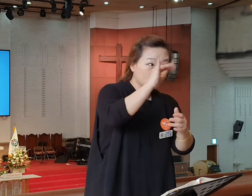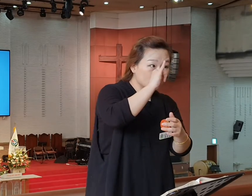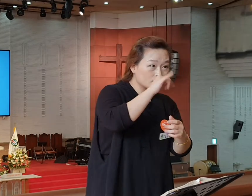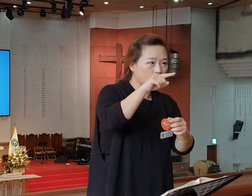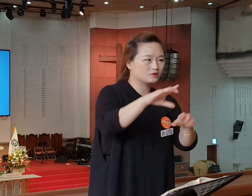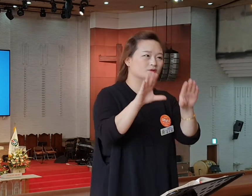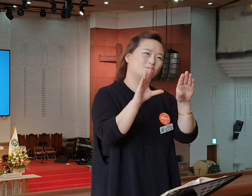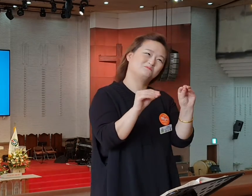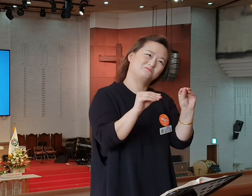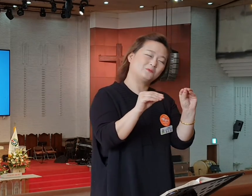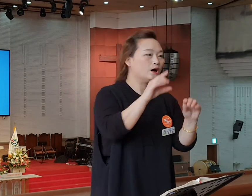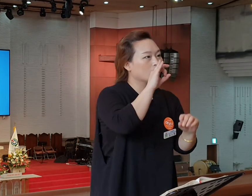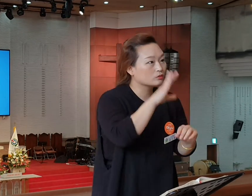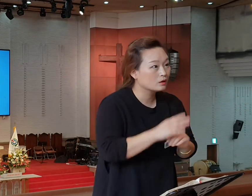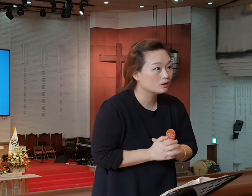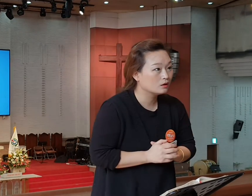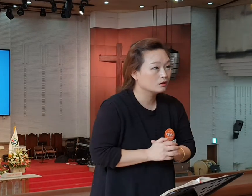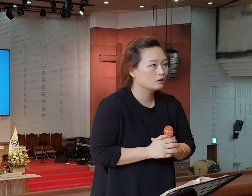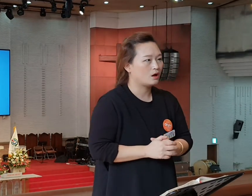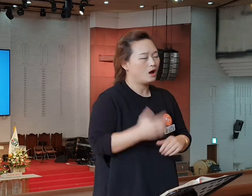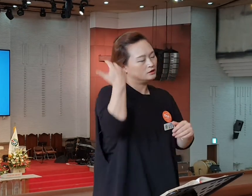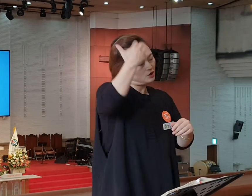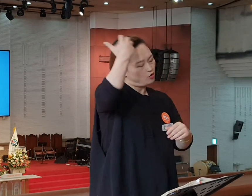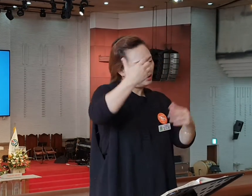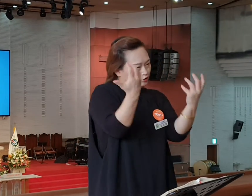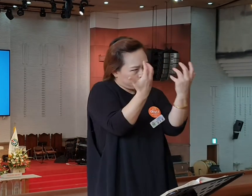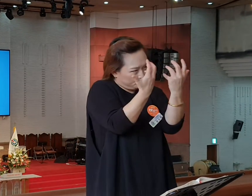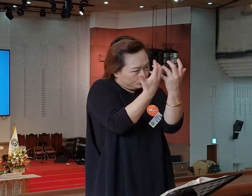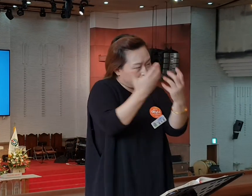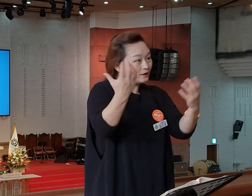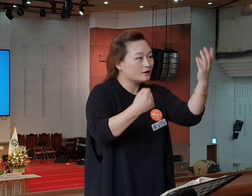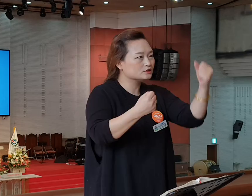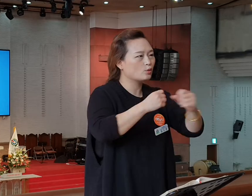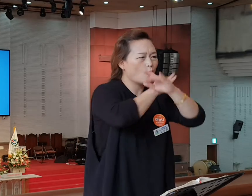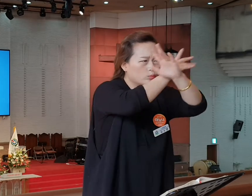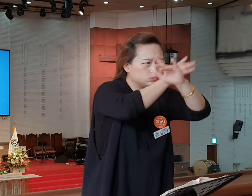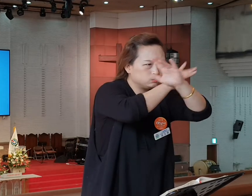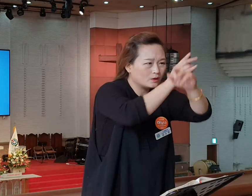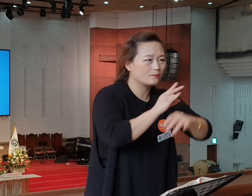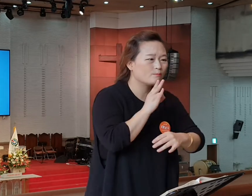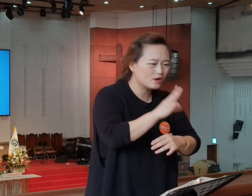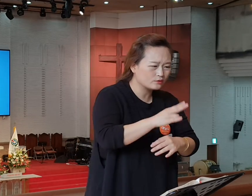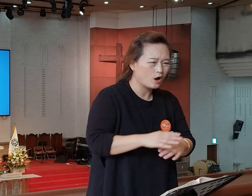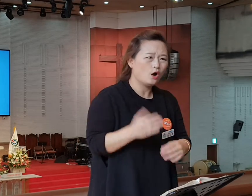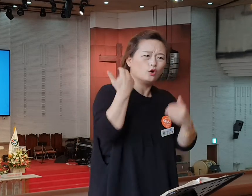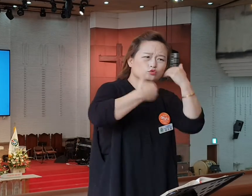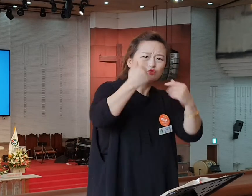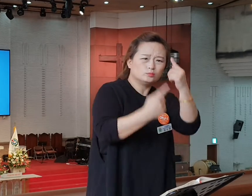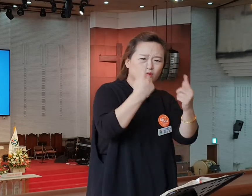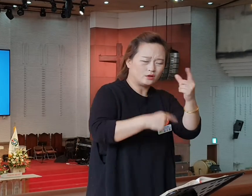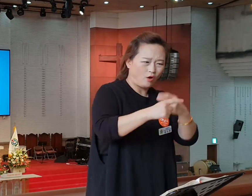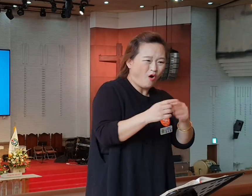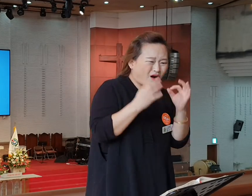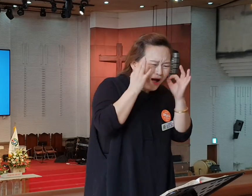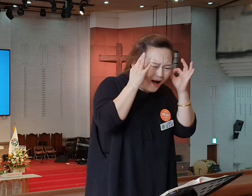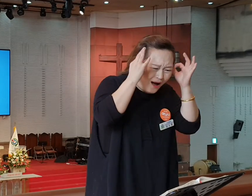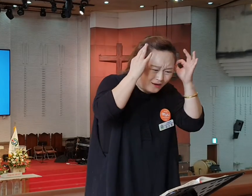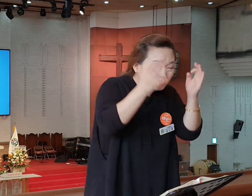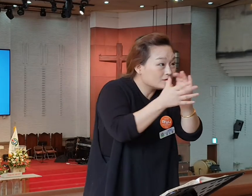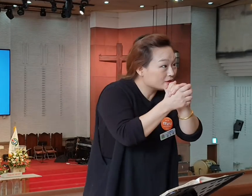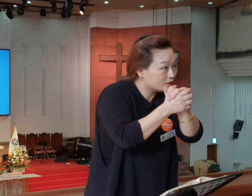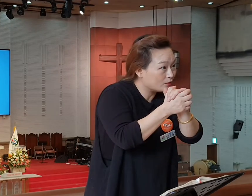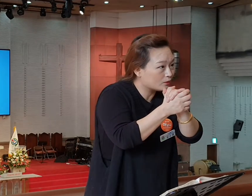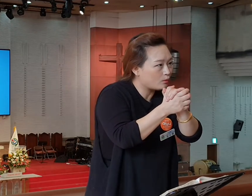성령의 충만한 가운데 방언하고 예언하며 누구보다도 더 간절하게 기도하고 누구보다도 더 또 간절하게